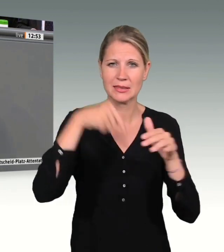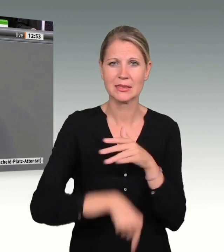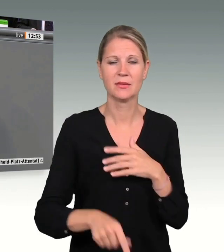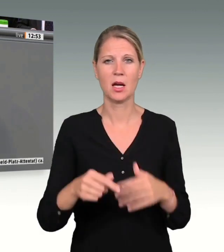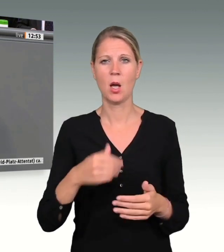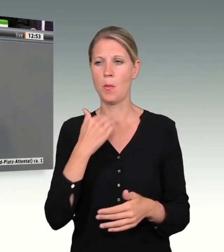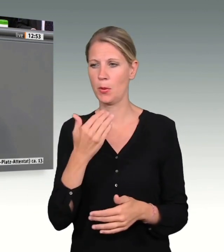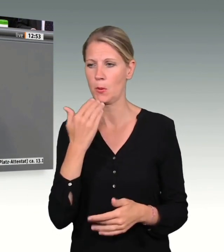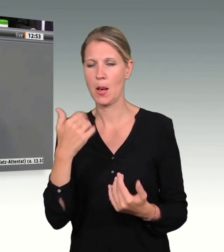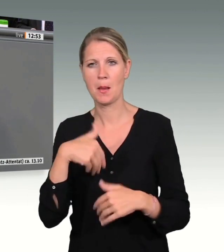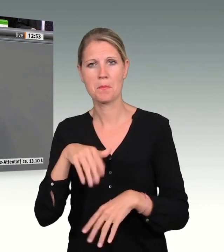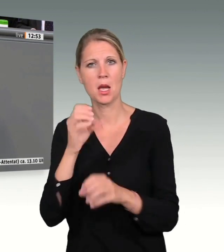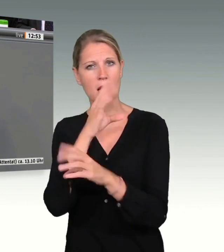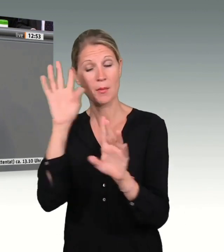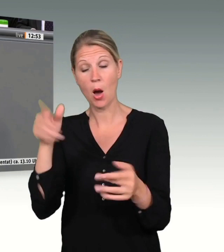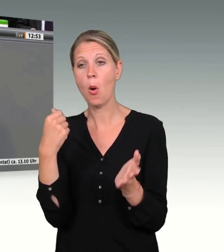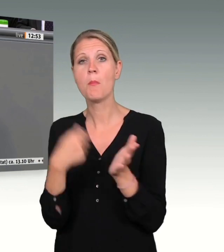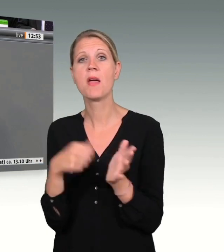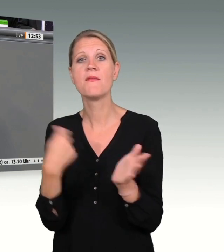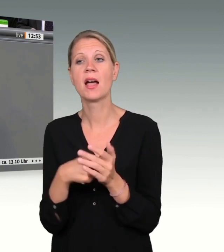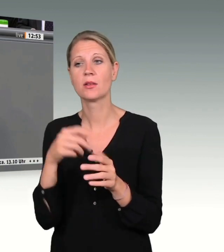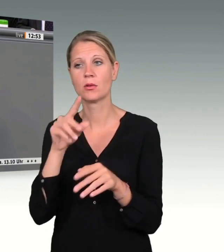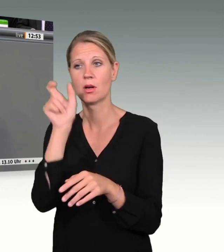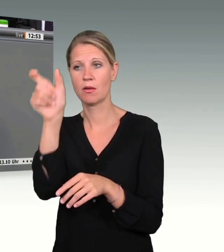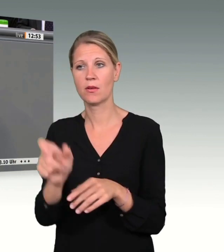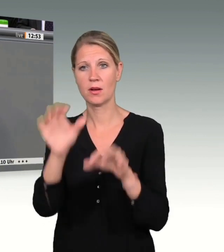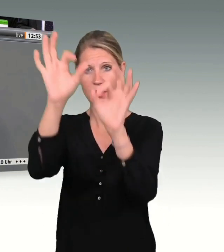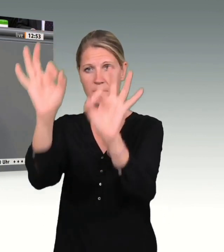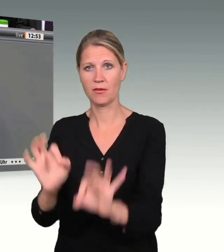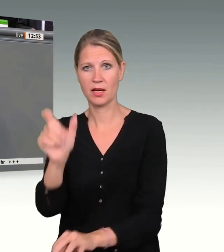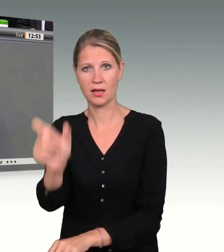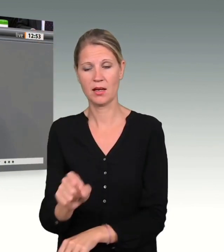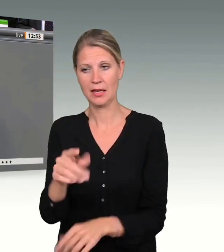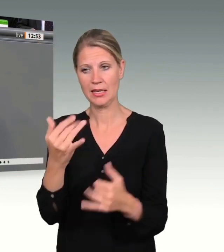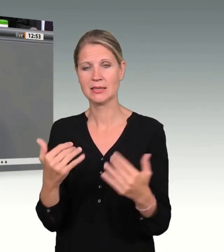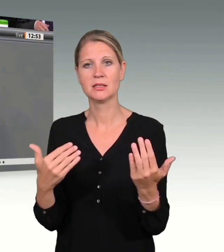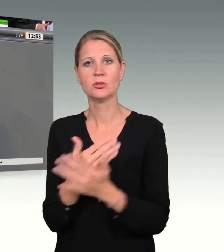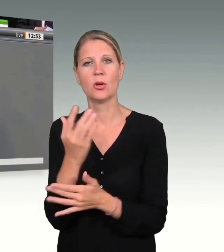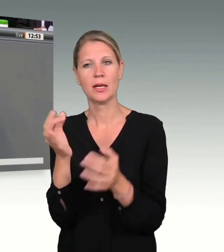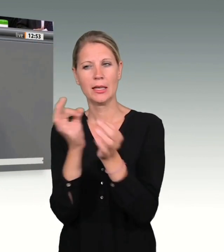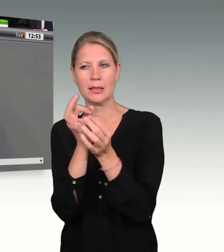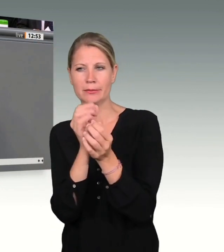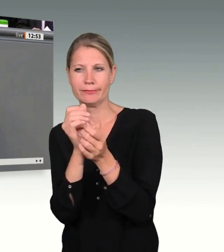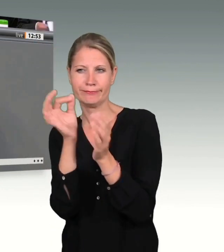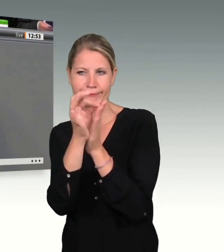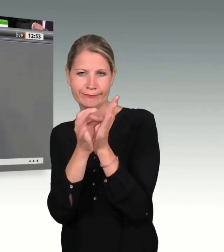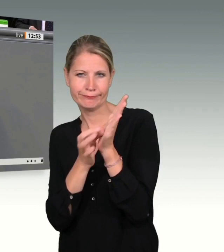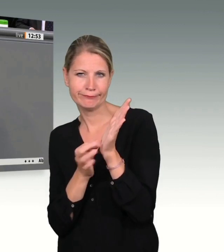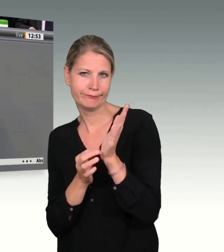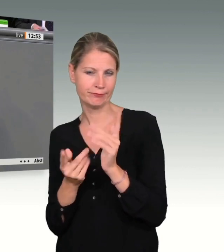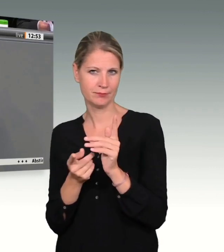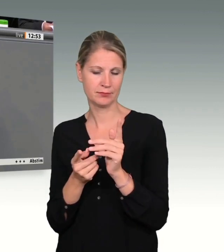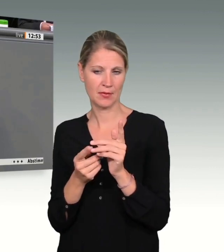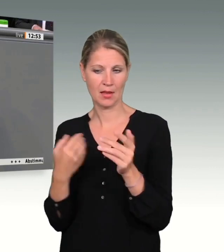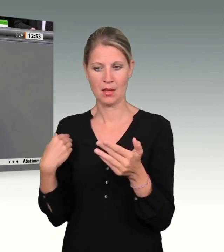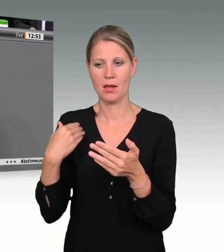Gefährdern sind neue Ansätze geschaffen worden. Bis zu diesem Anschlag gab es nur eine personenbezogene